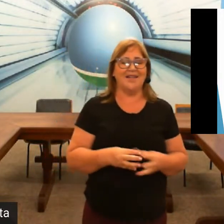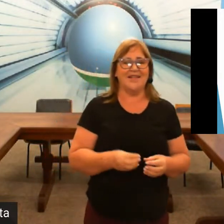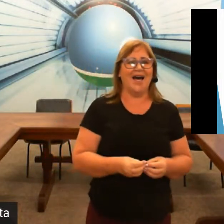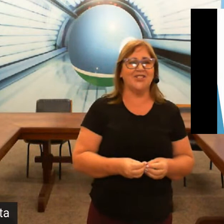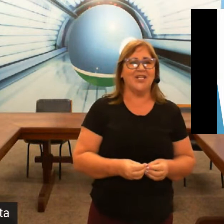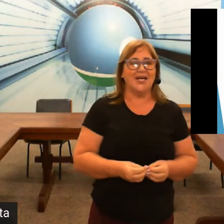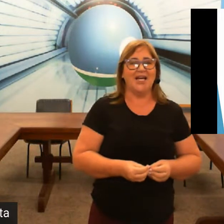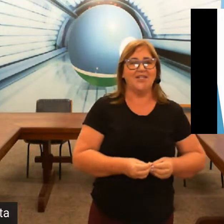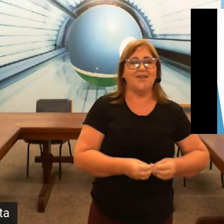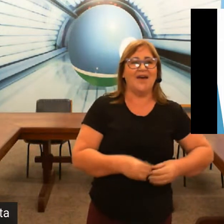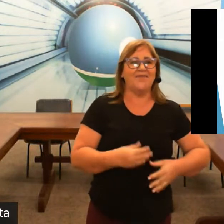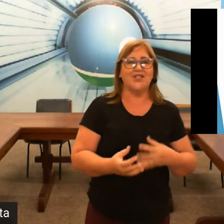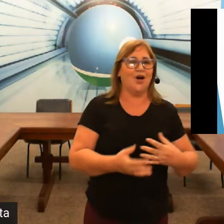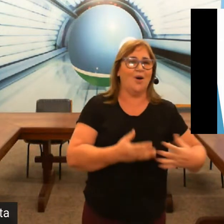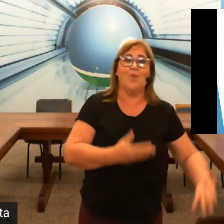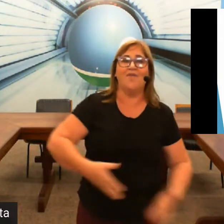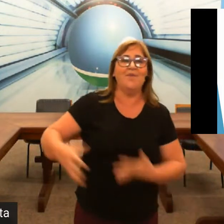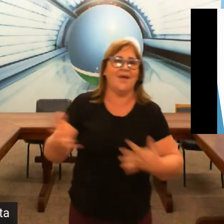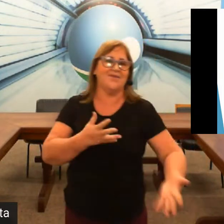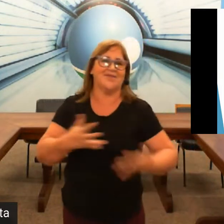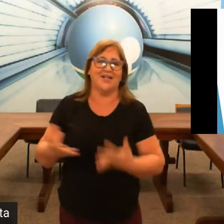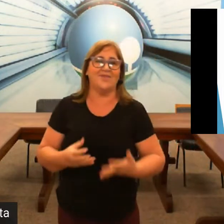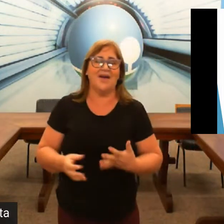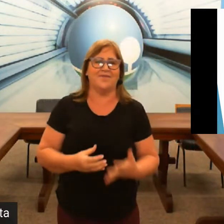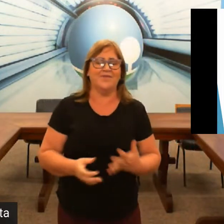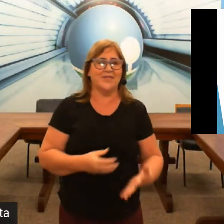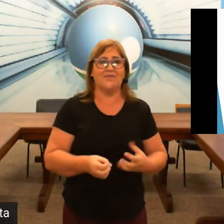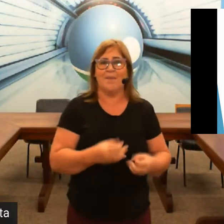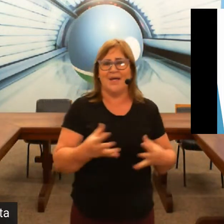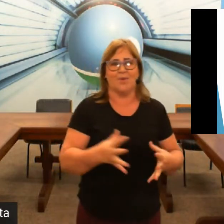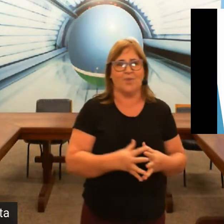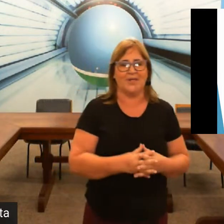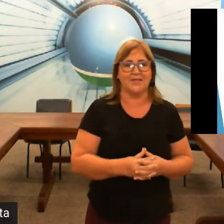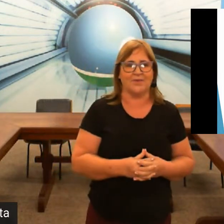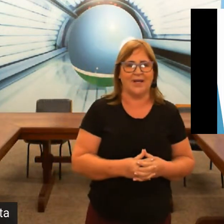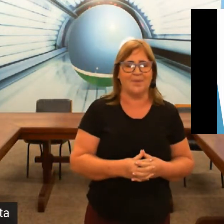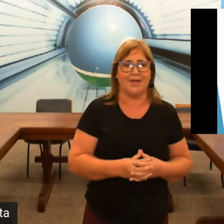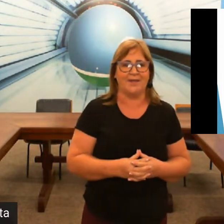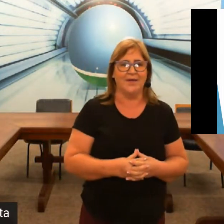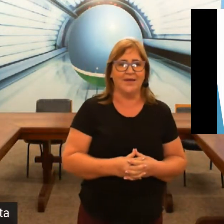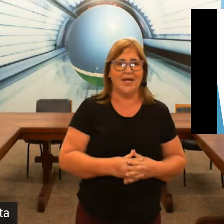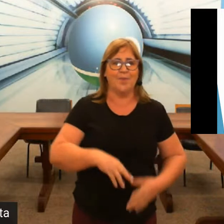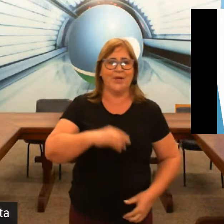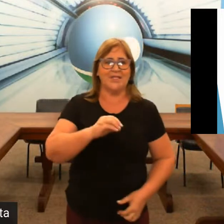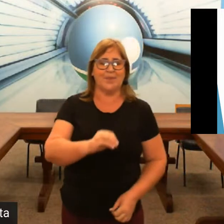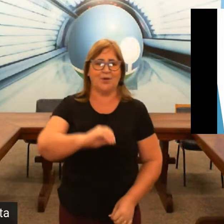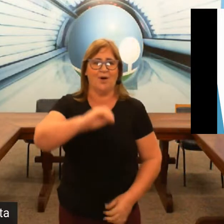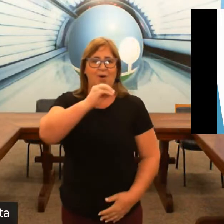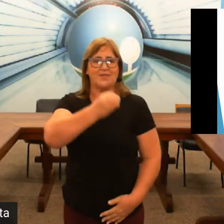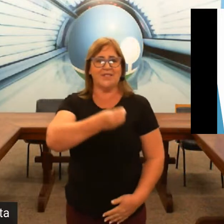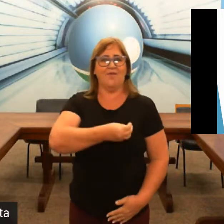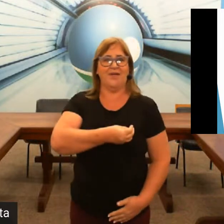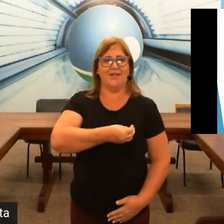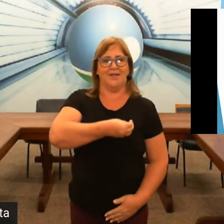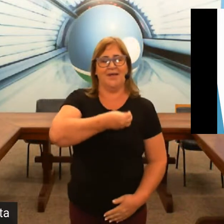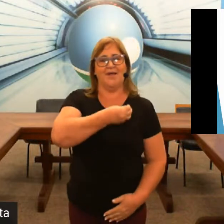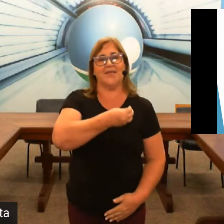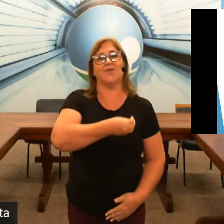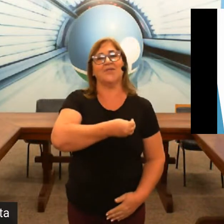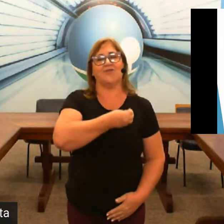realidade, ele vai ver só movimentos. Você não vai passar uma comunicação clara para ele. Por exemplo, o sinal vida. Isso aqui é o sinal